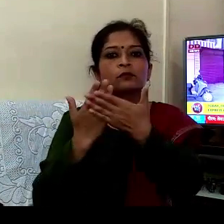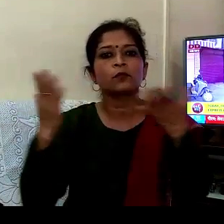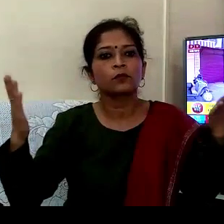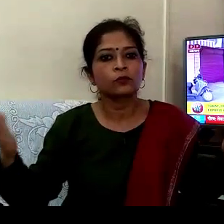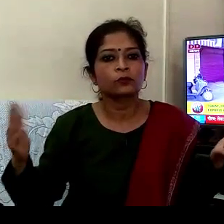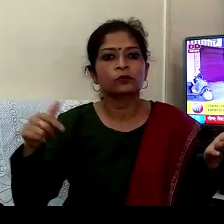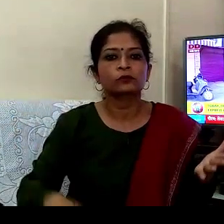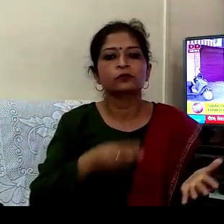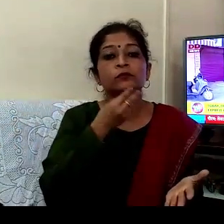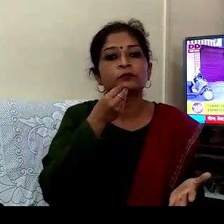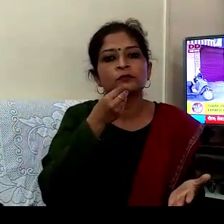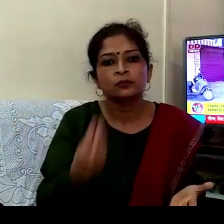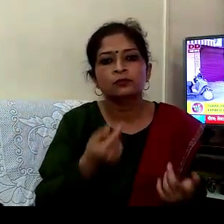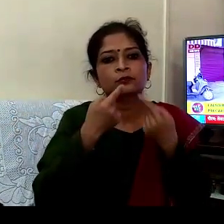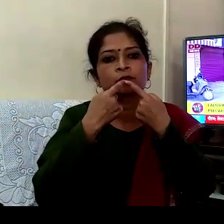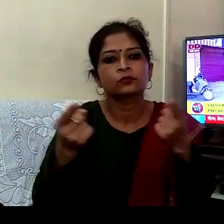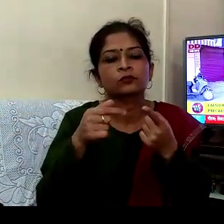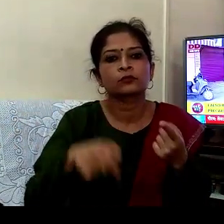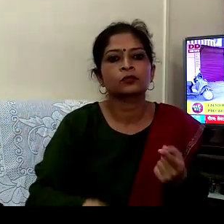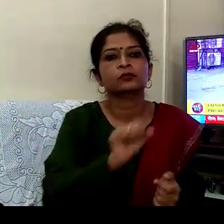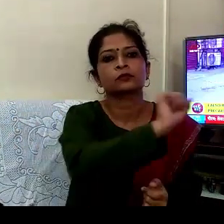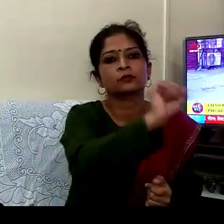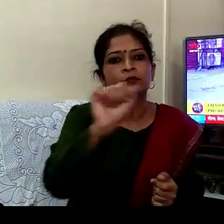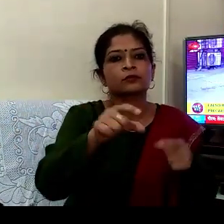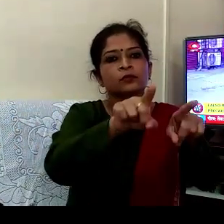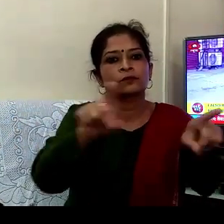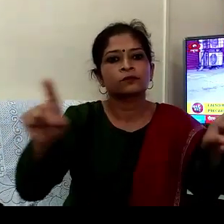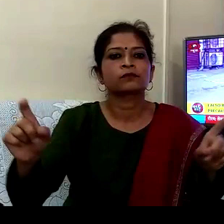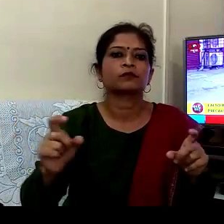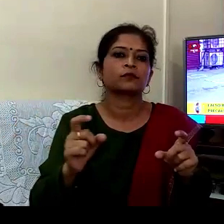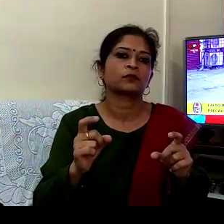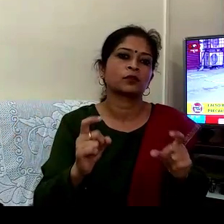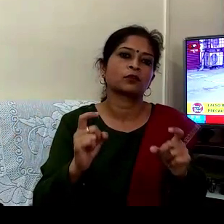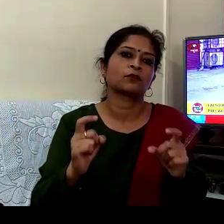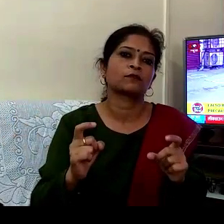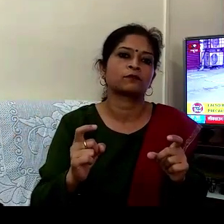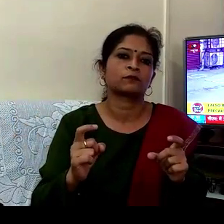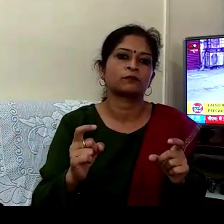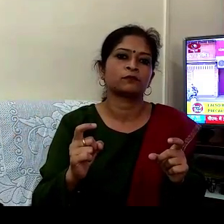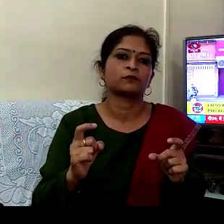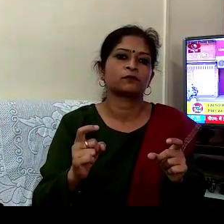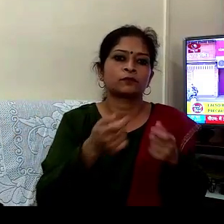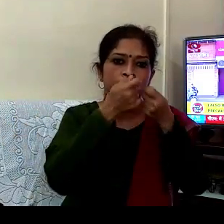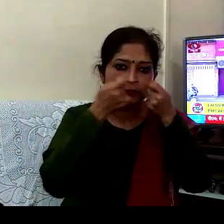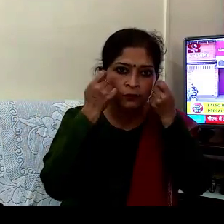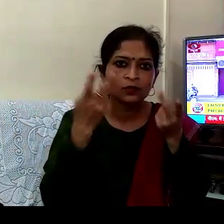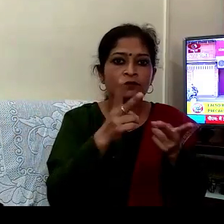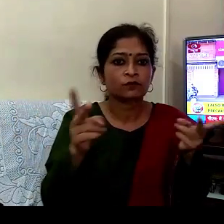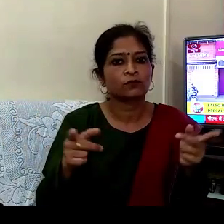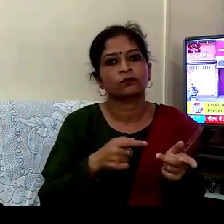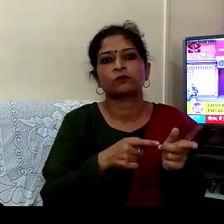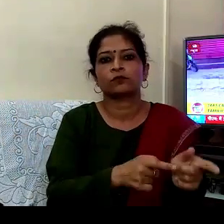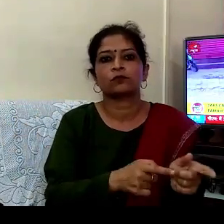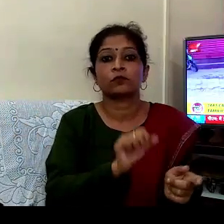اور ان سے انوروط کرتا ہوں کہ وہ اپنے لیے بھی ہر طرح کے سیفٹی پرکوشنز لیں اپنا بھی خیال